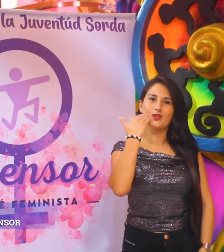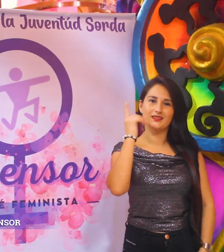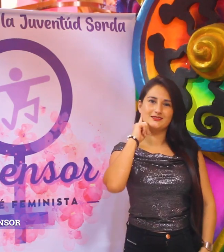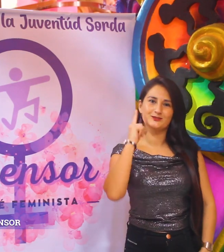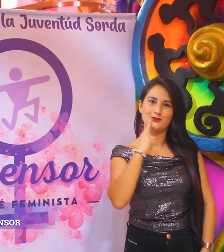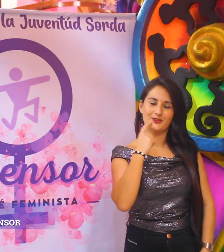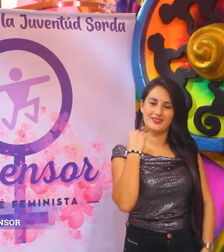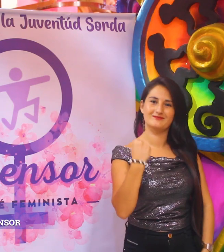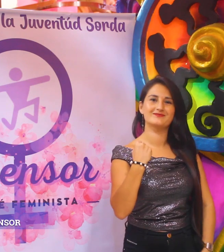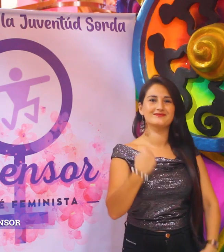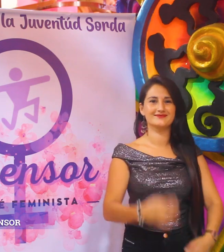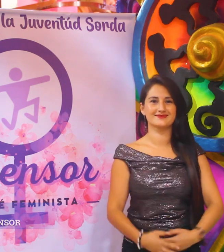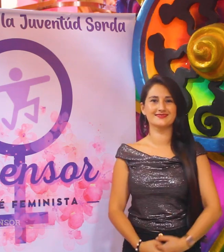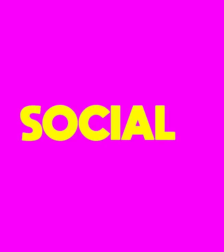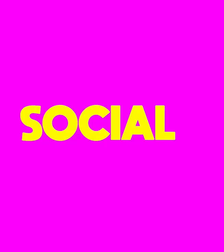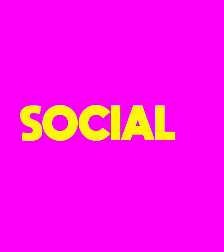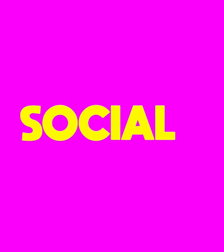empoderamiento de las mujeres sordas.